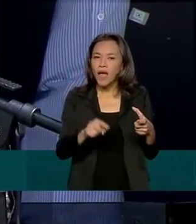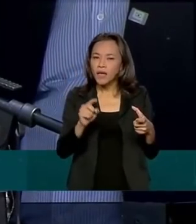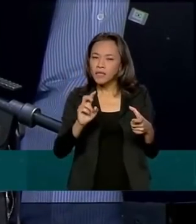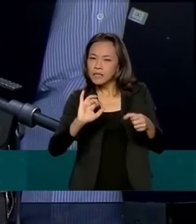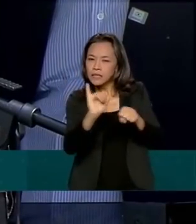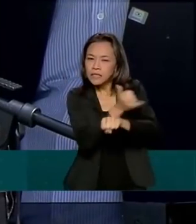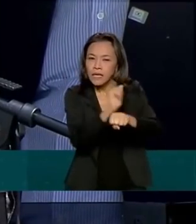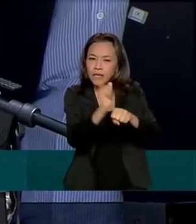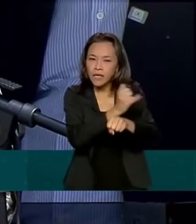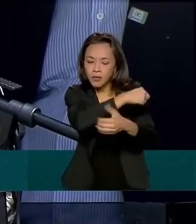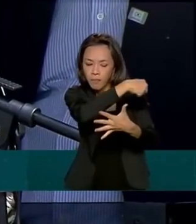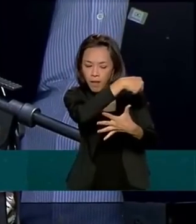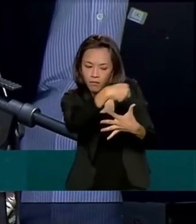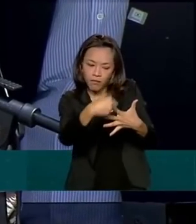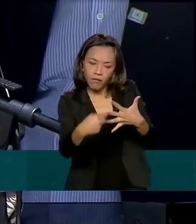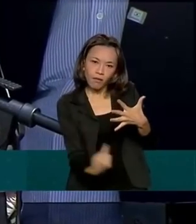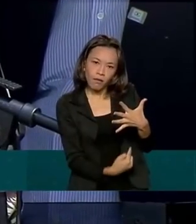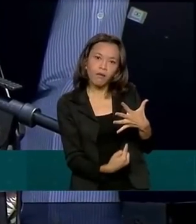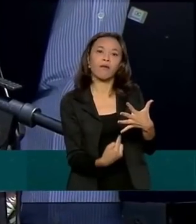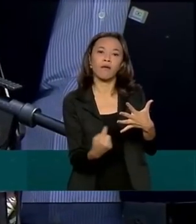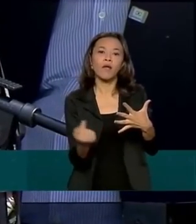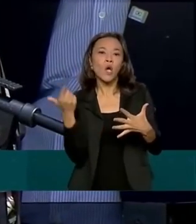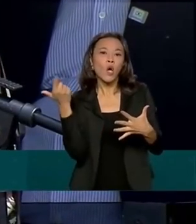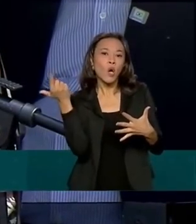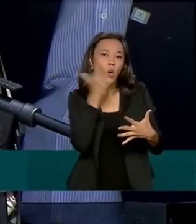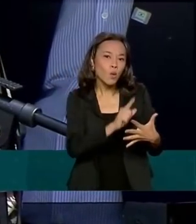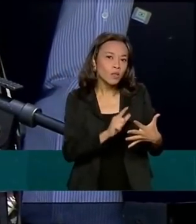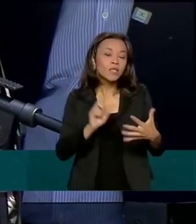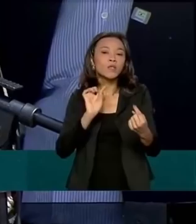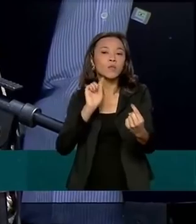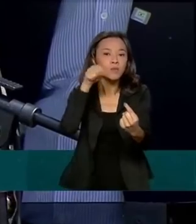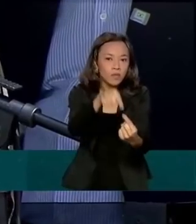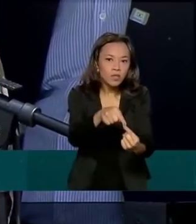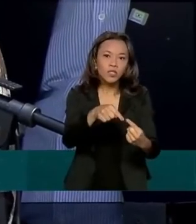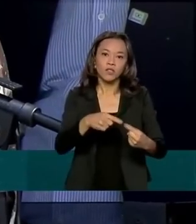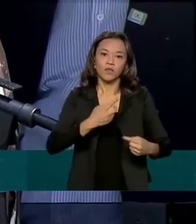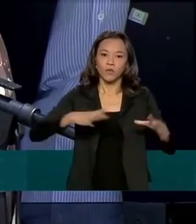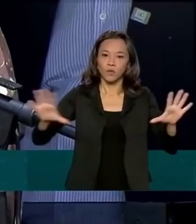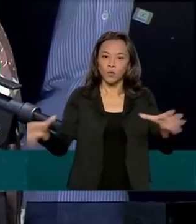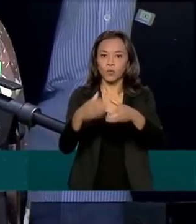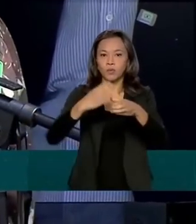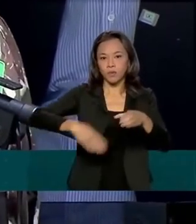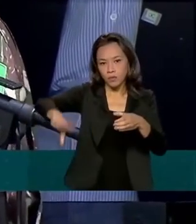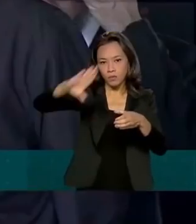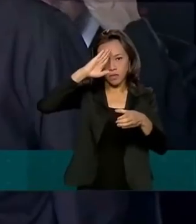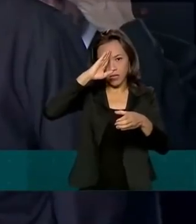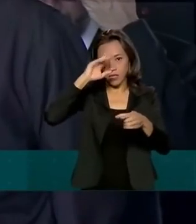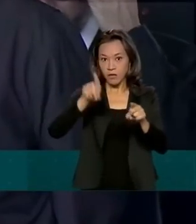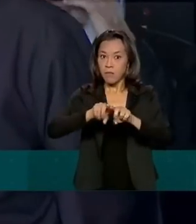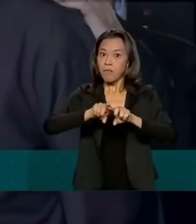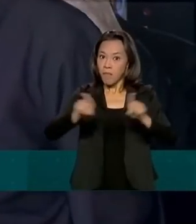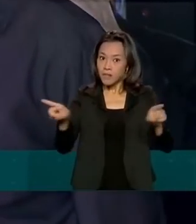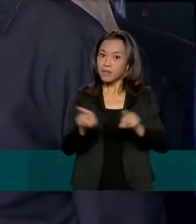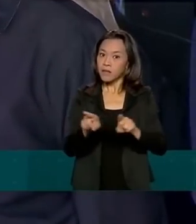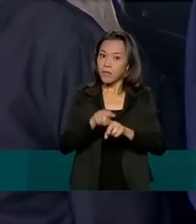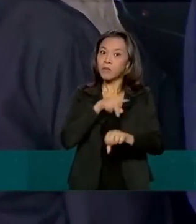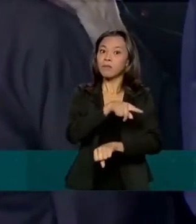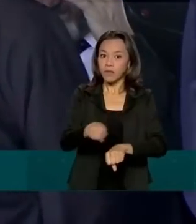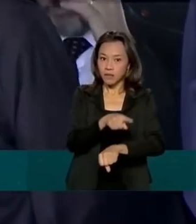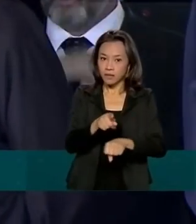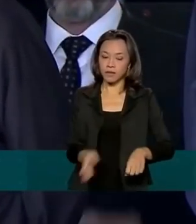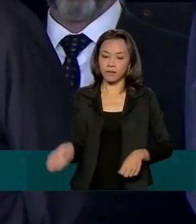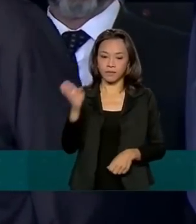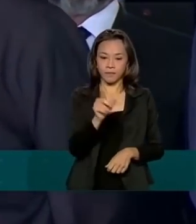estratégico, impactando os objetivos não só do Exército, mas muitas vezes de toda a nação. O presidente Jair